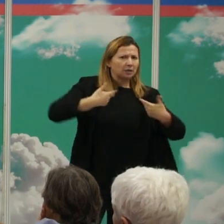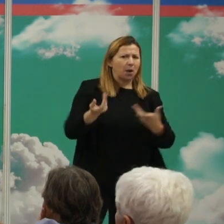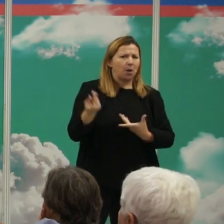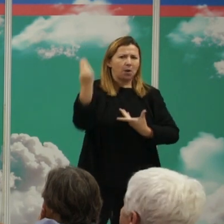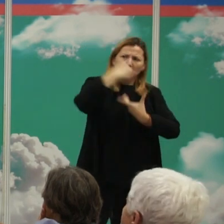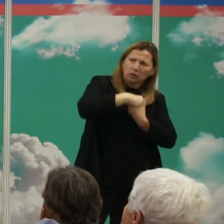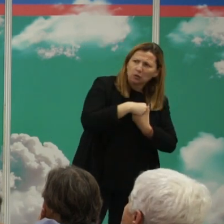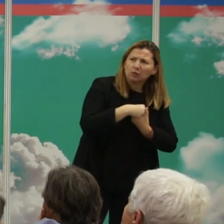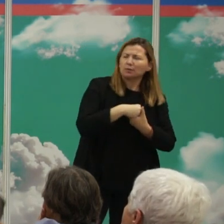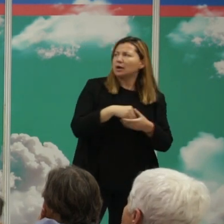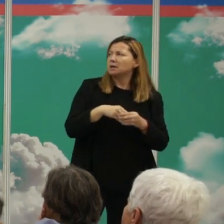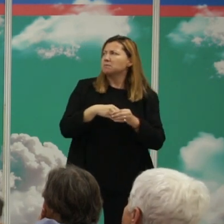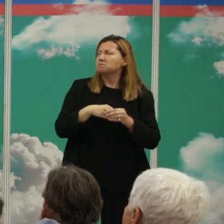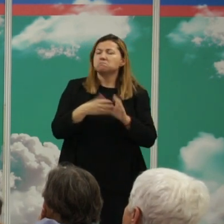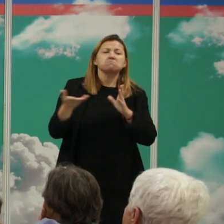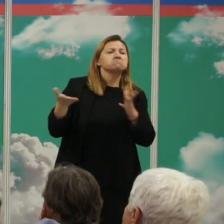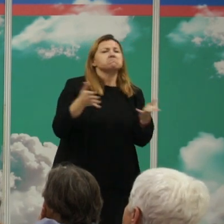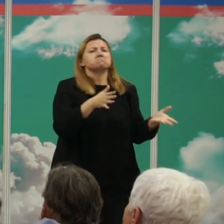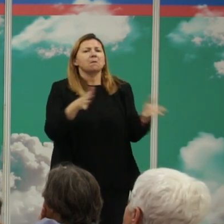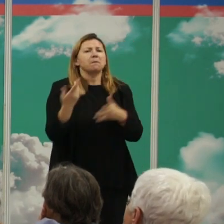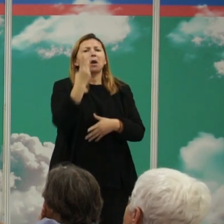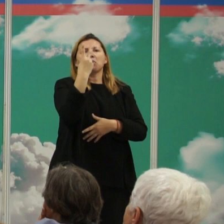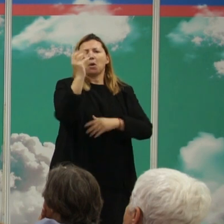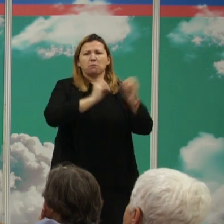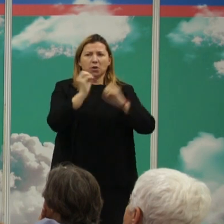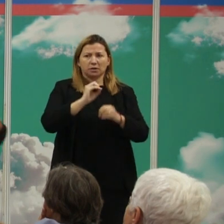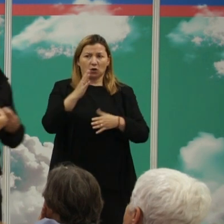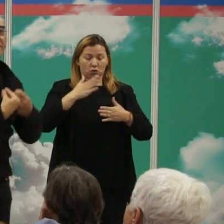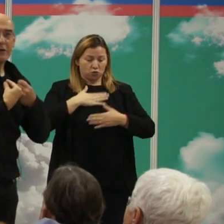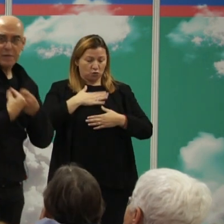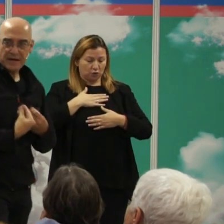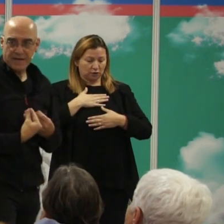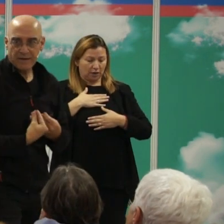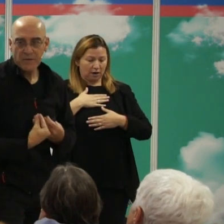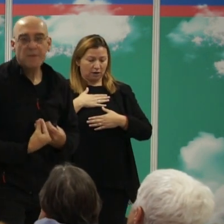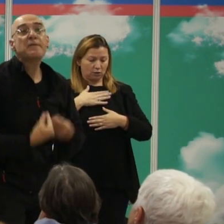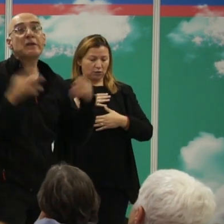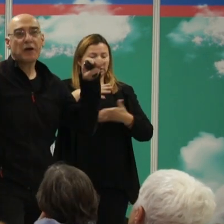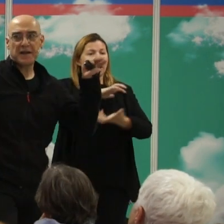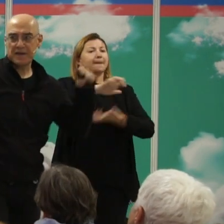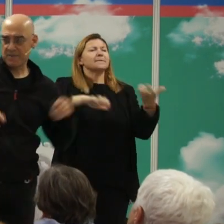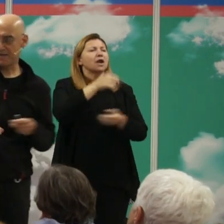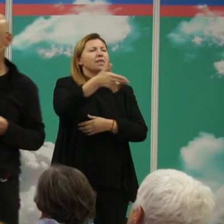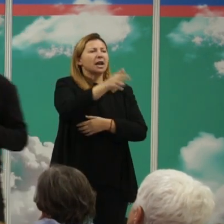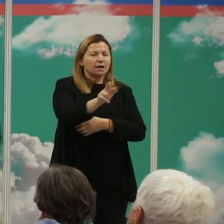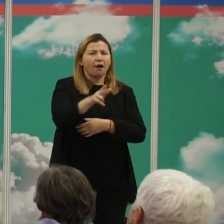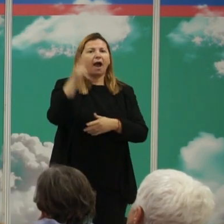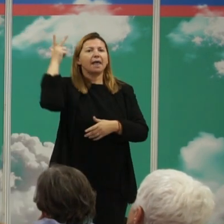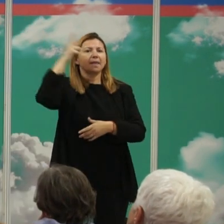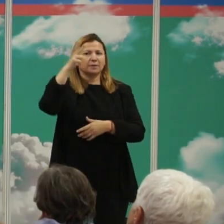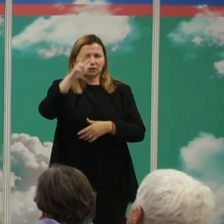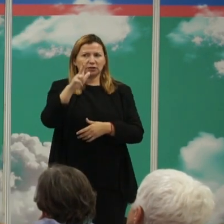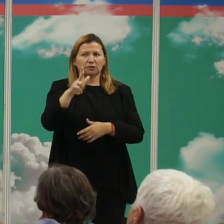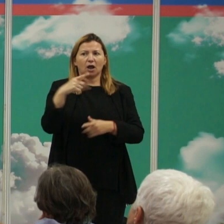fijaros que siempre nos sale aproximadamente el 2% es decir nuestra estima de violencia letal filogenéticamente heredada